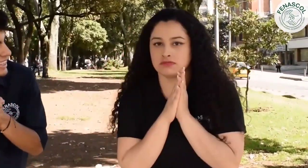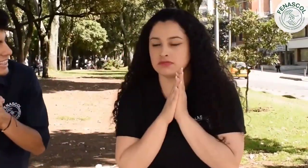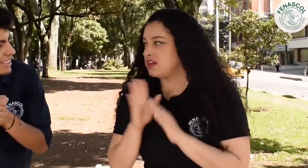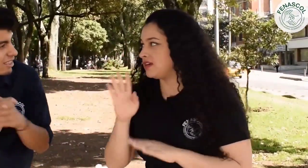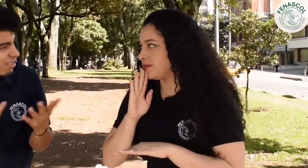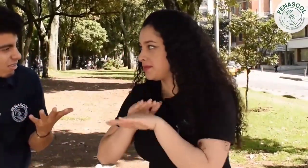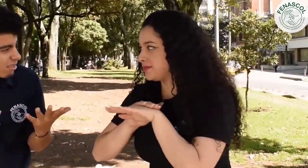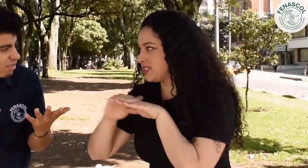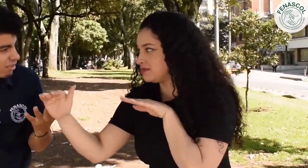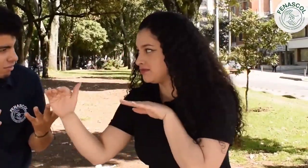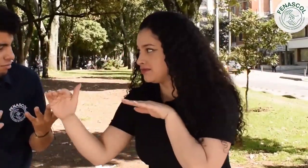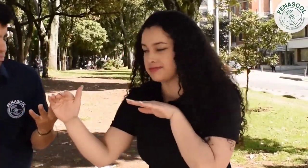¿Y quién está invitado?